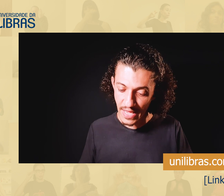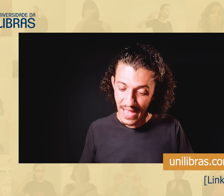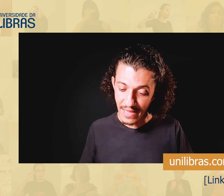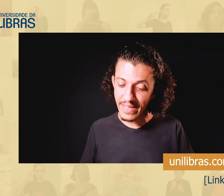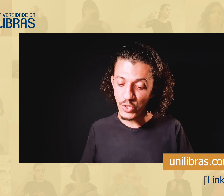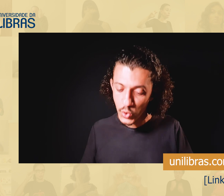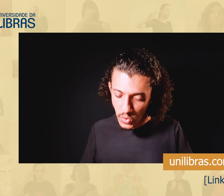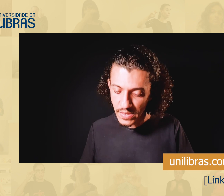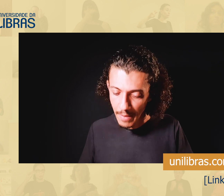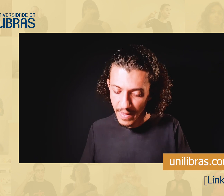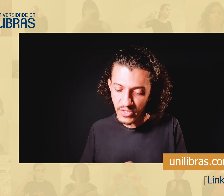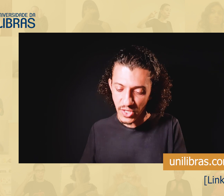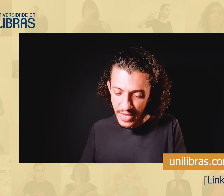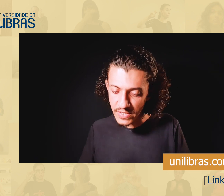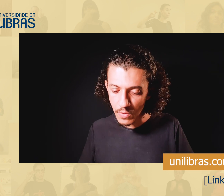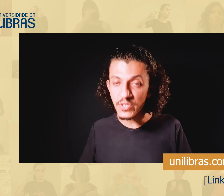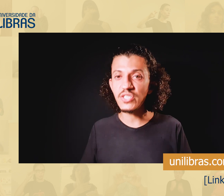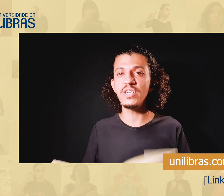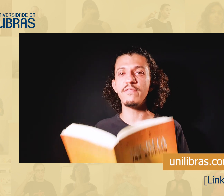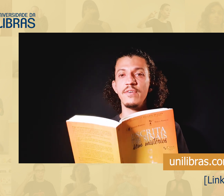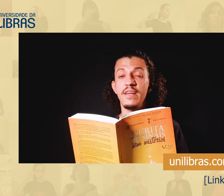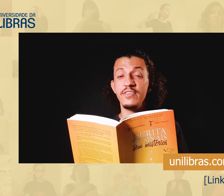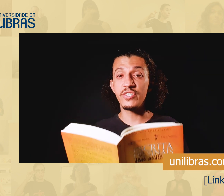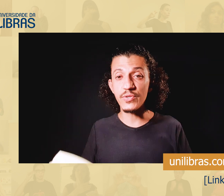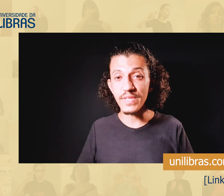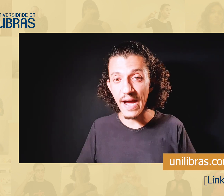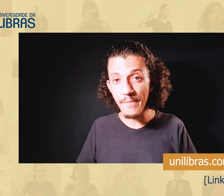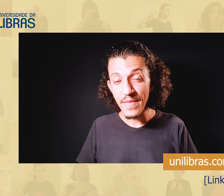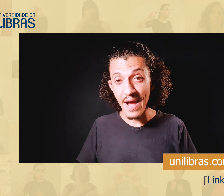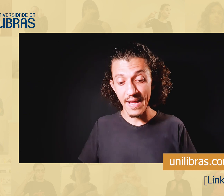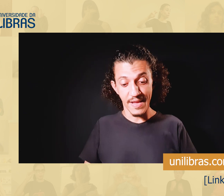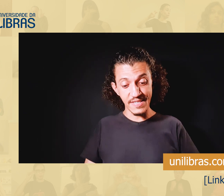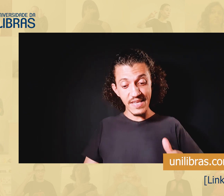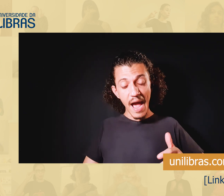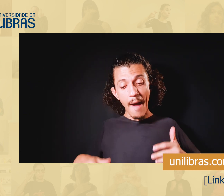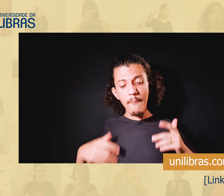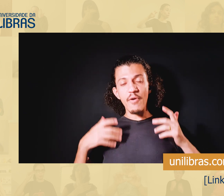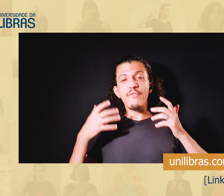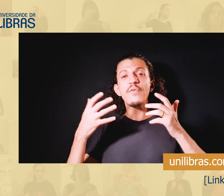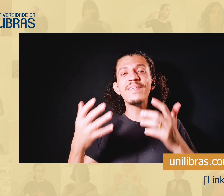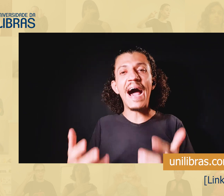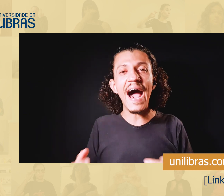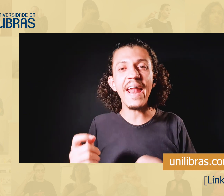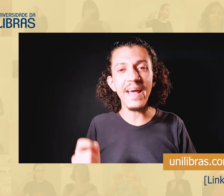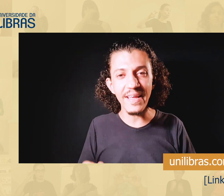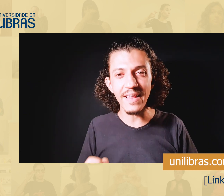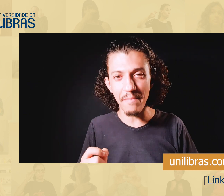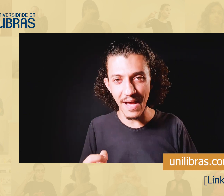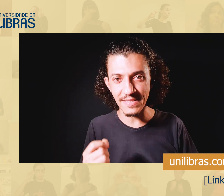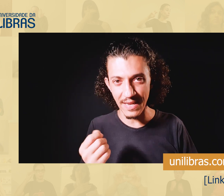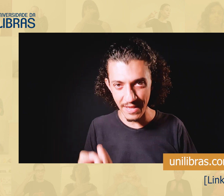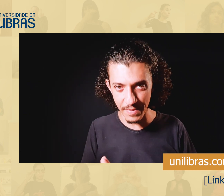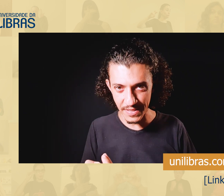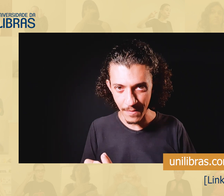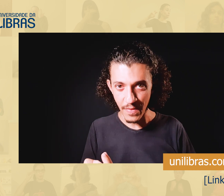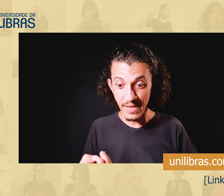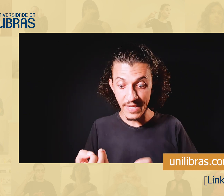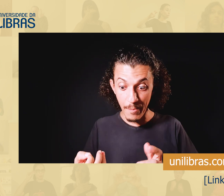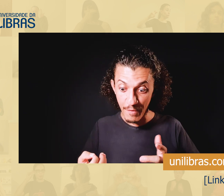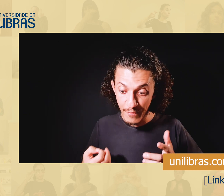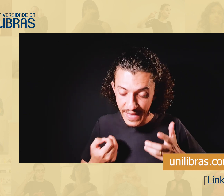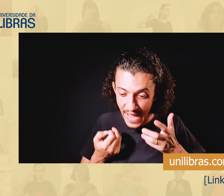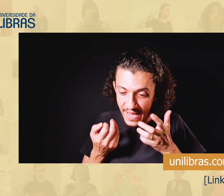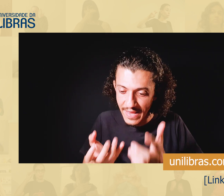Semestérios, ele tem justamente esse objetivo, de te ajudar a se aprofundar ainda mais na Libras,